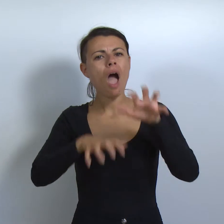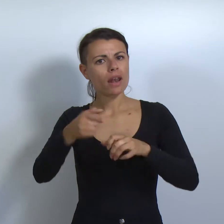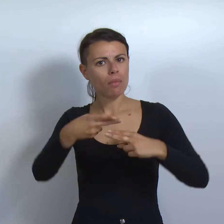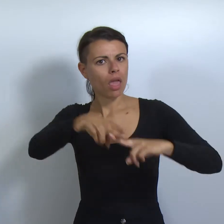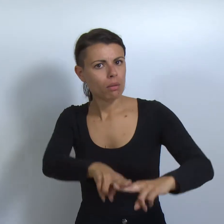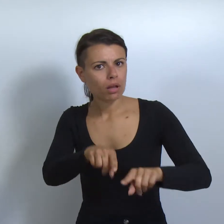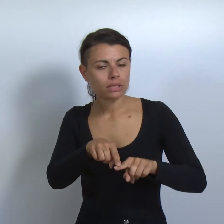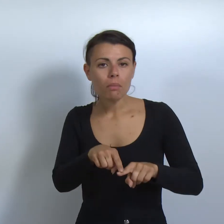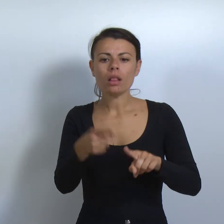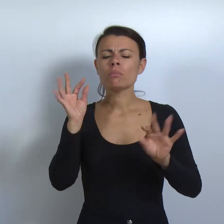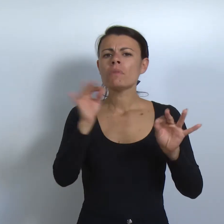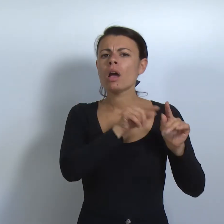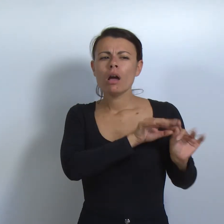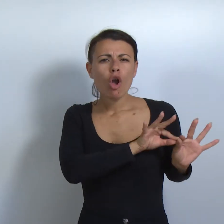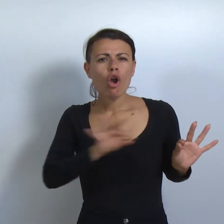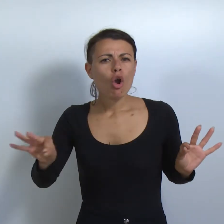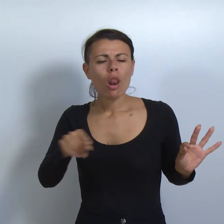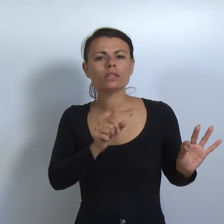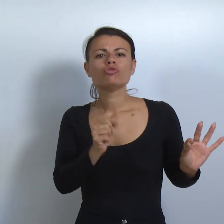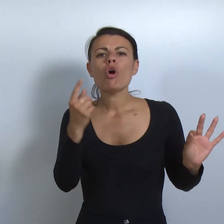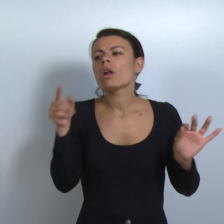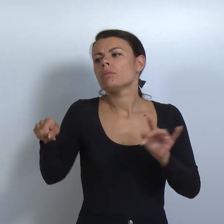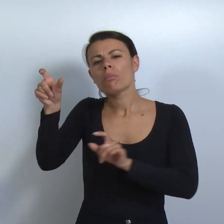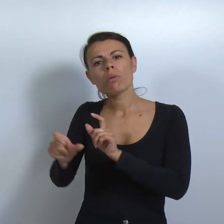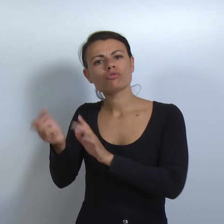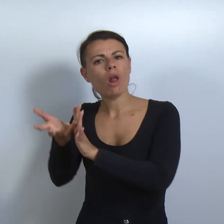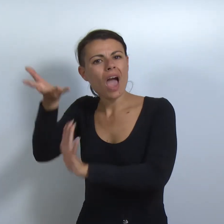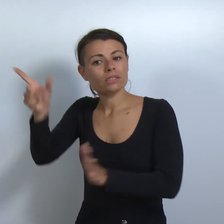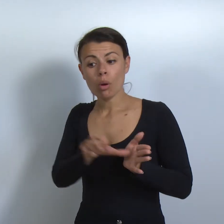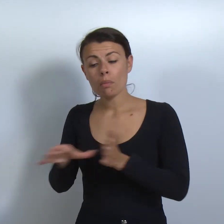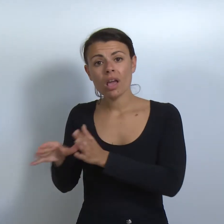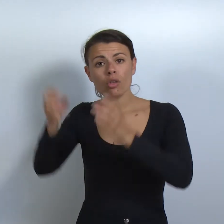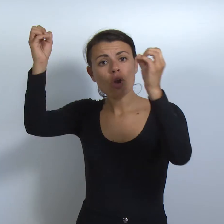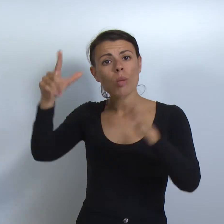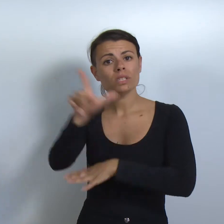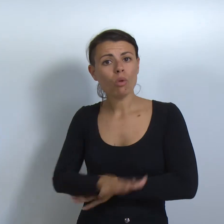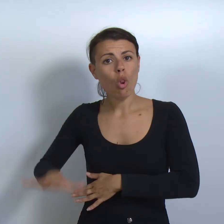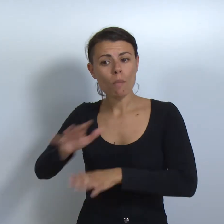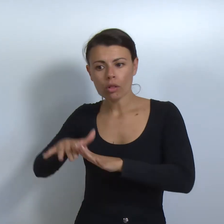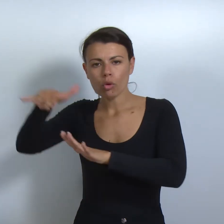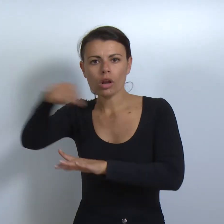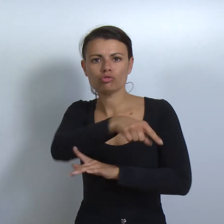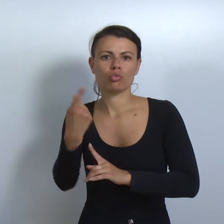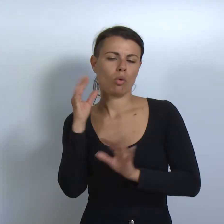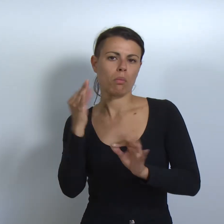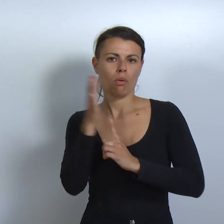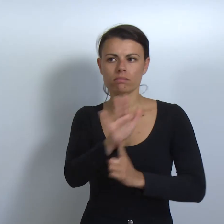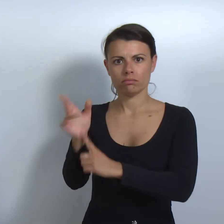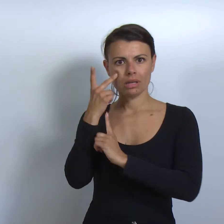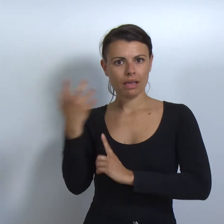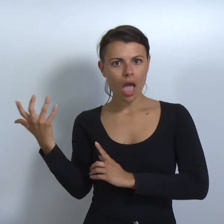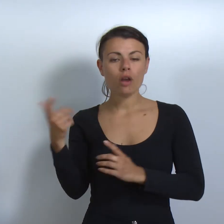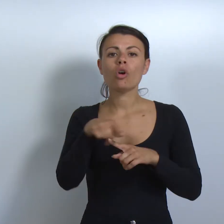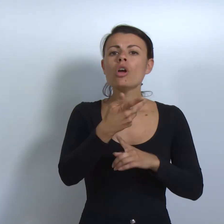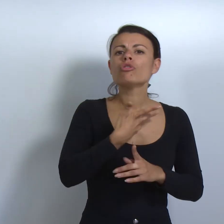collezione che rispecchia la varietà di interessi dell'aristocratico cresciuto nel clima dell'illuminismo lombardo, dalle opere di